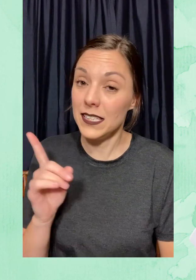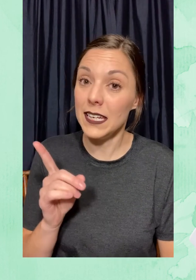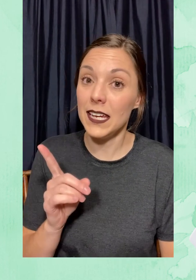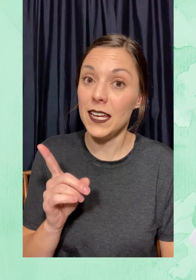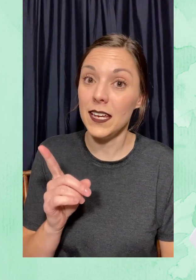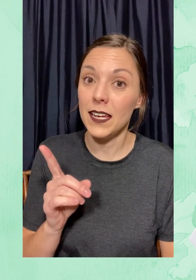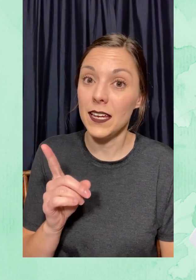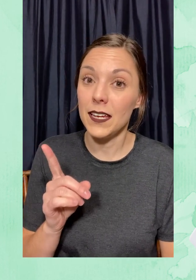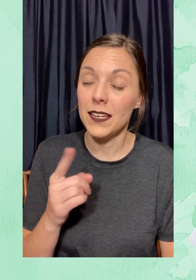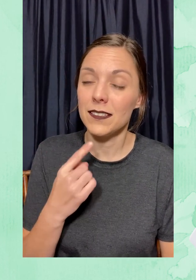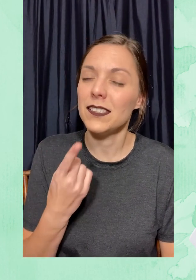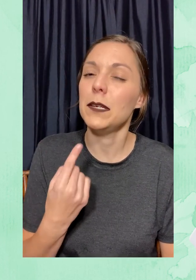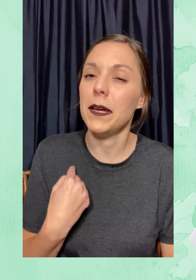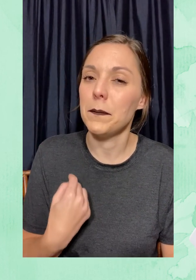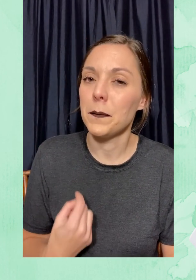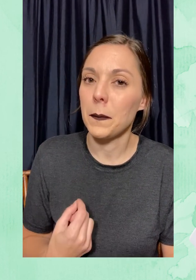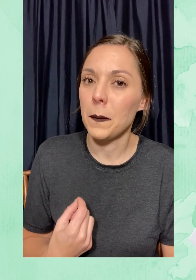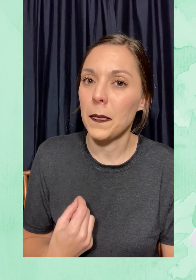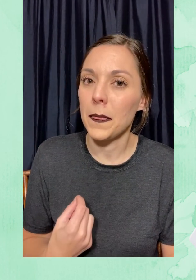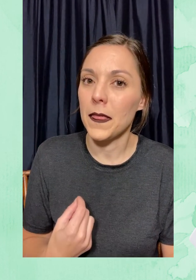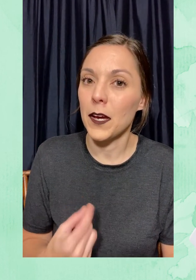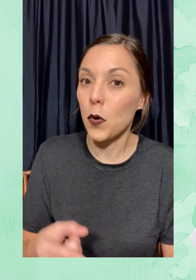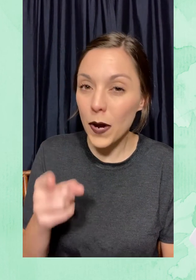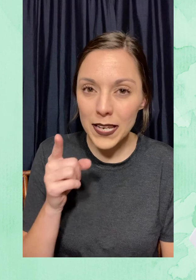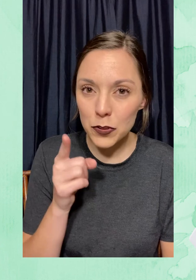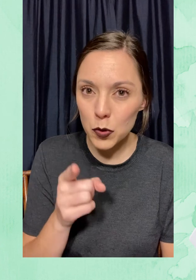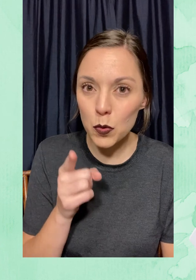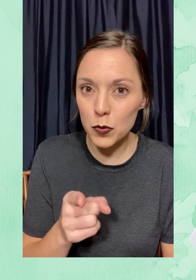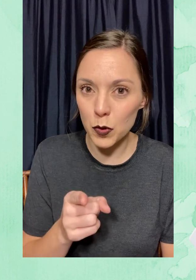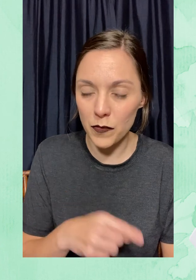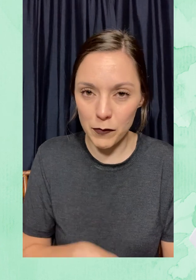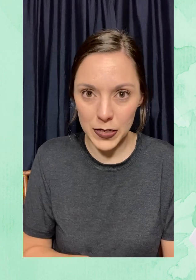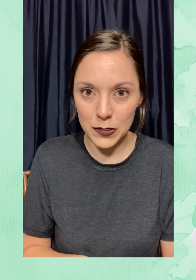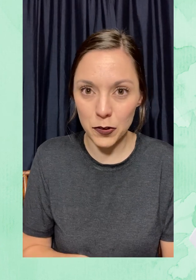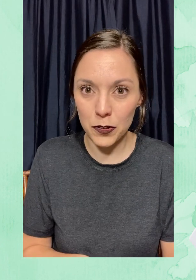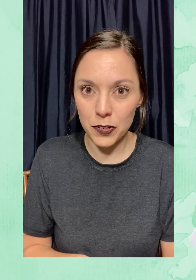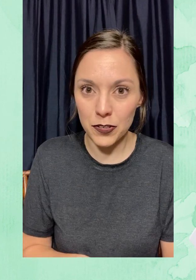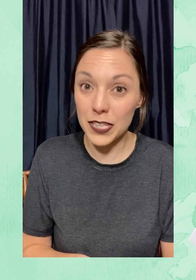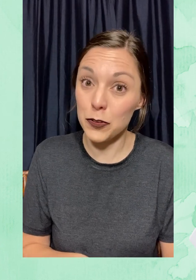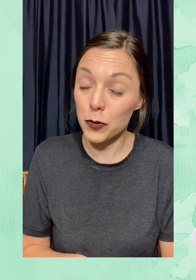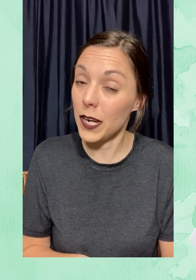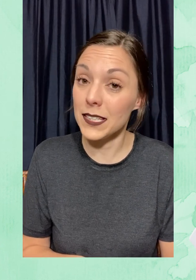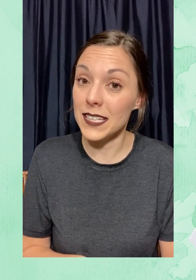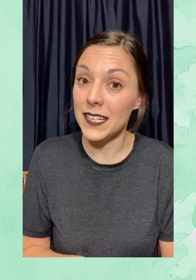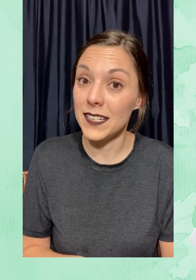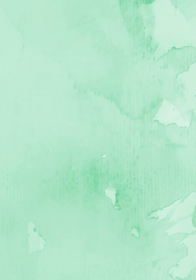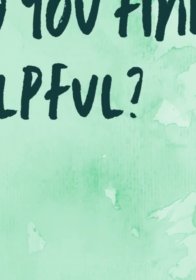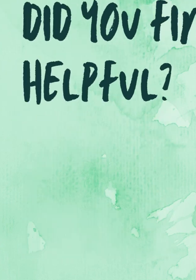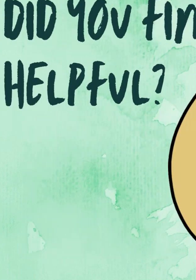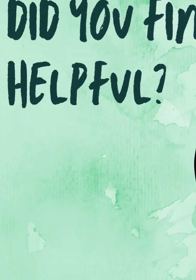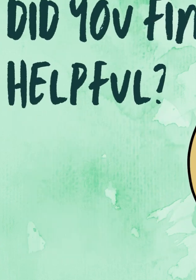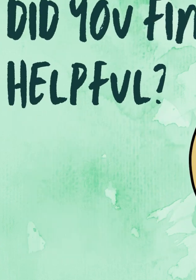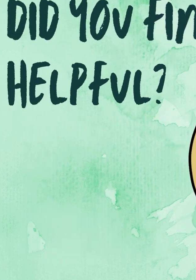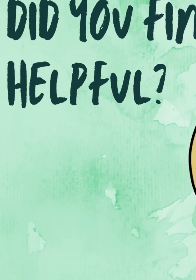Así que, dime. ¿Cuál es tu uso favorito del chocolate? Starete.